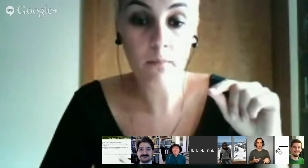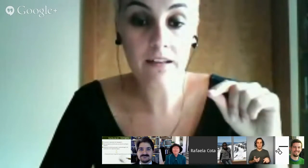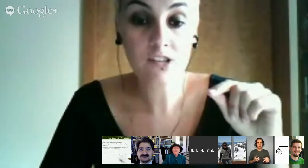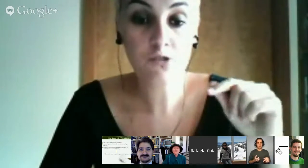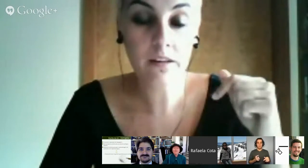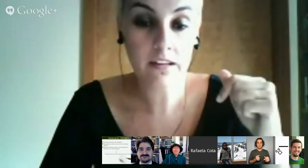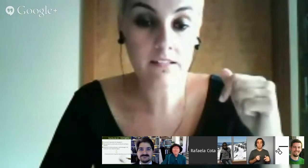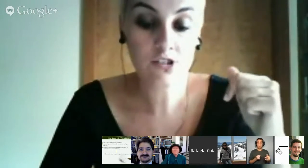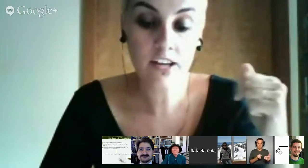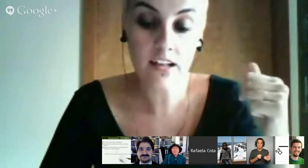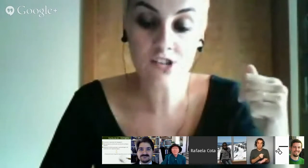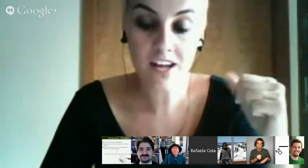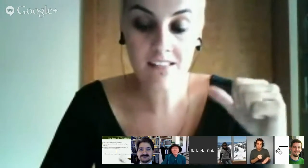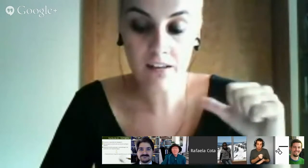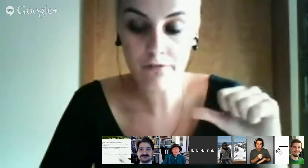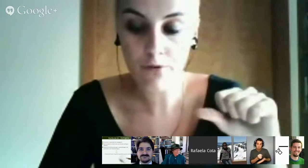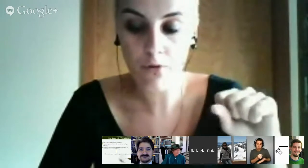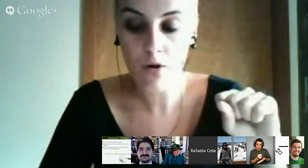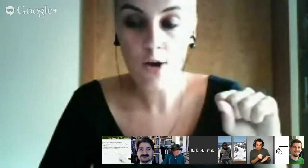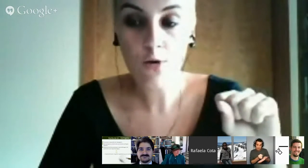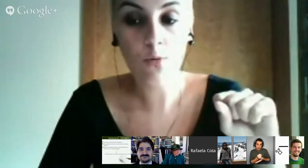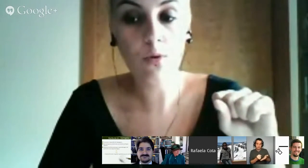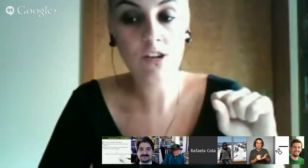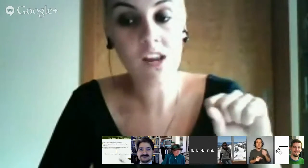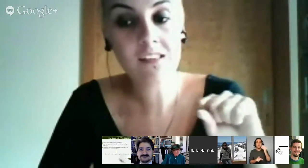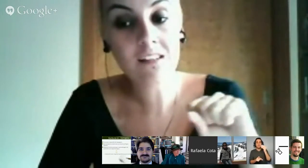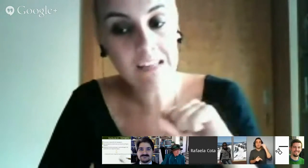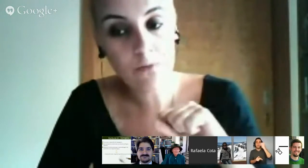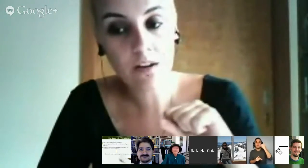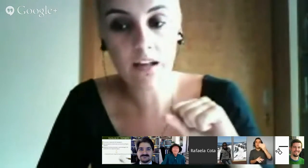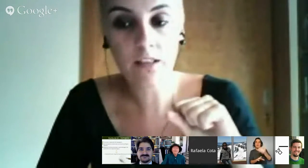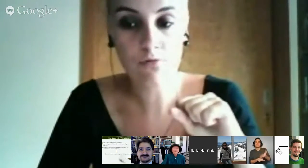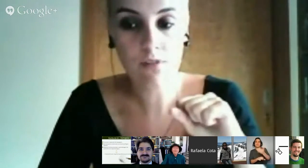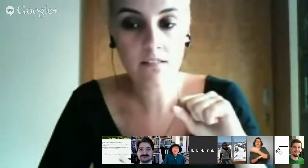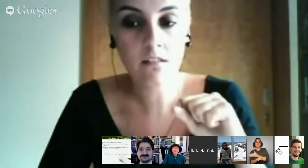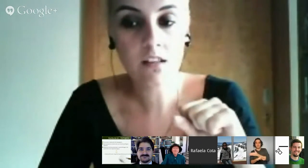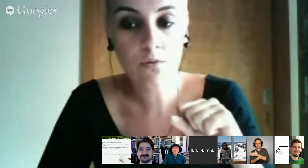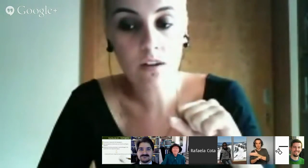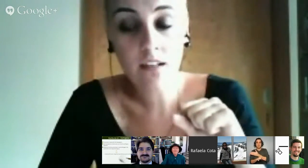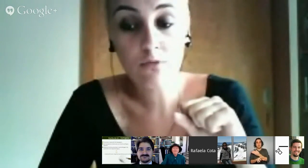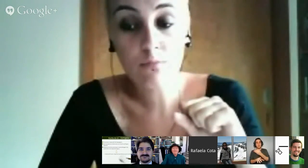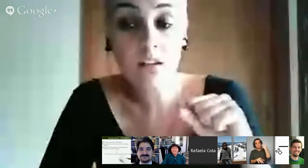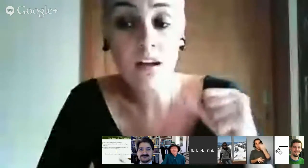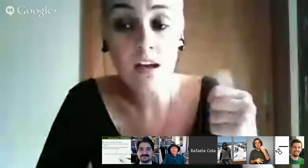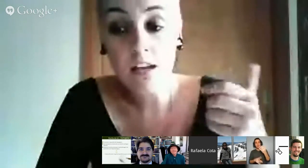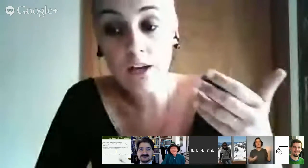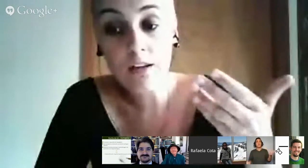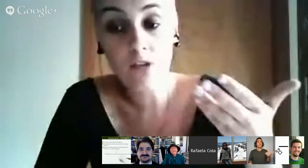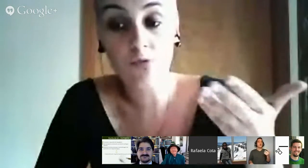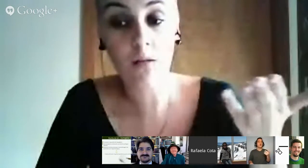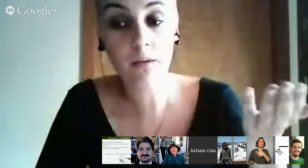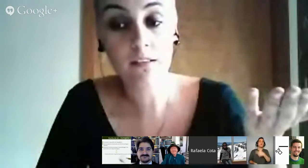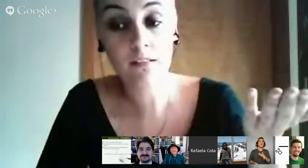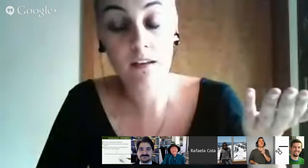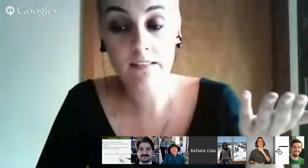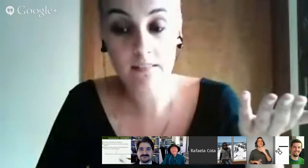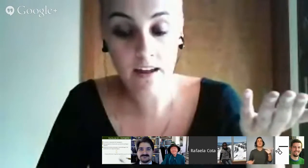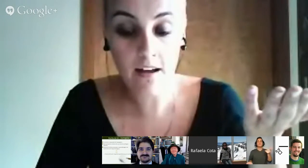em experiências que ela já teve com uma escrita da língua que ela conhece e da língua que ela domina e que naturalmente será